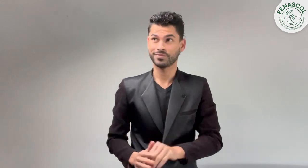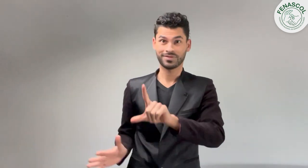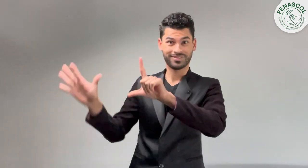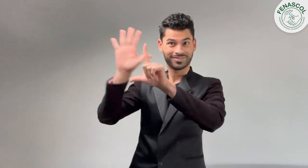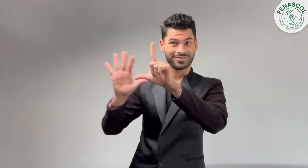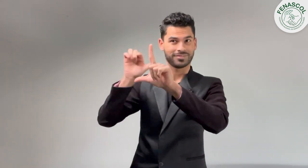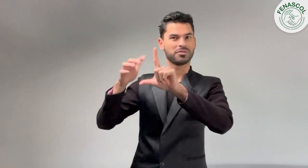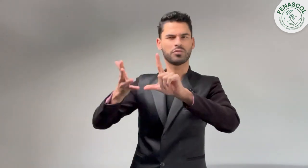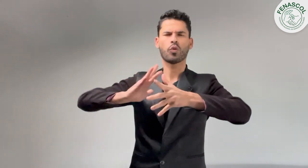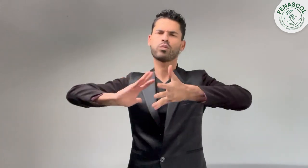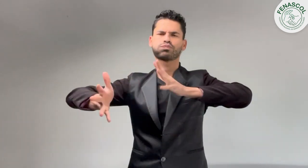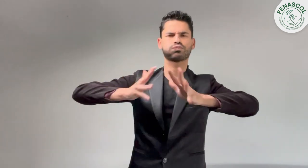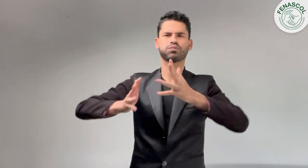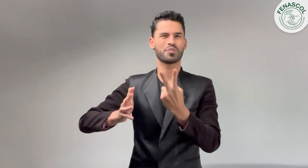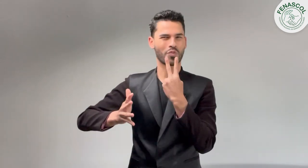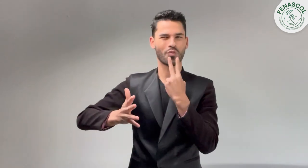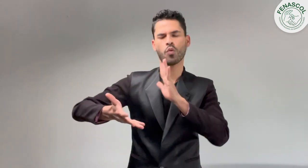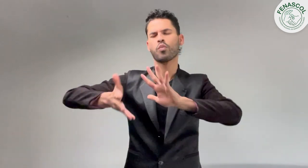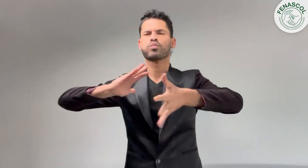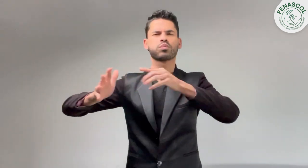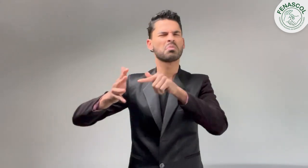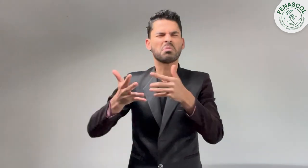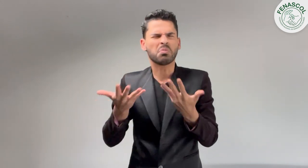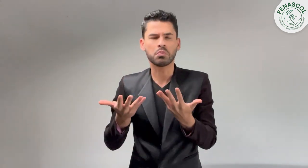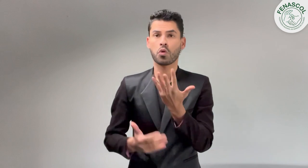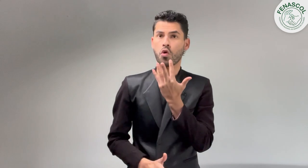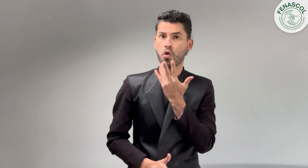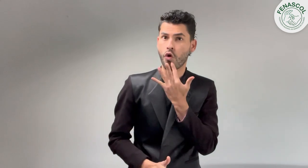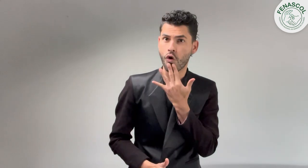Menciona sobre la socialización de videos en lengua de señas,